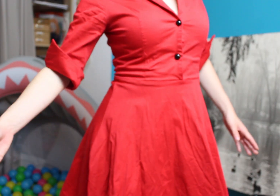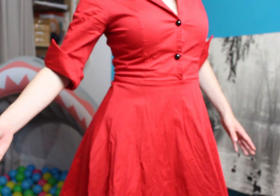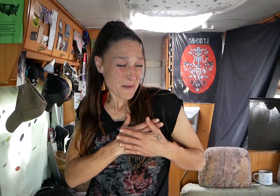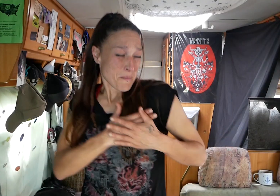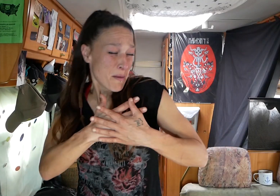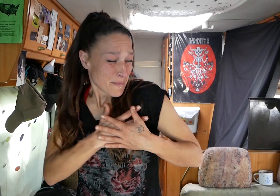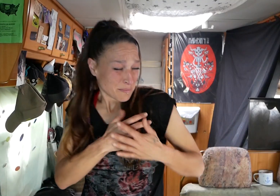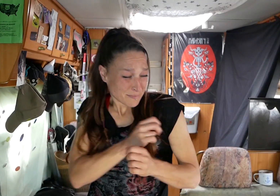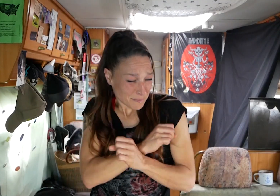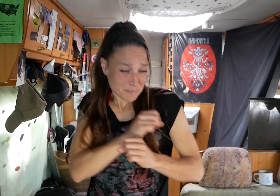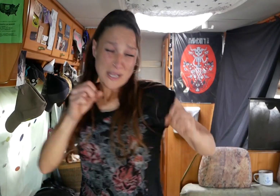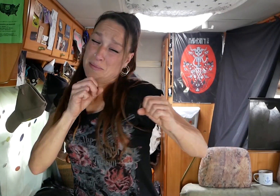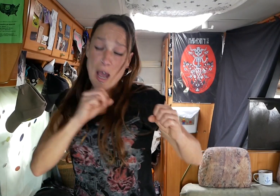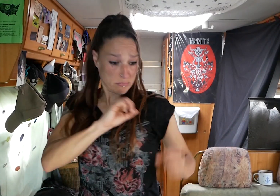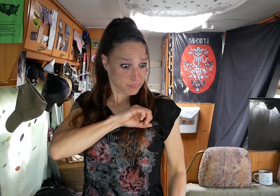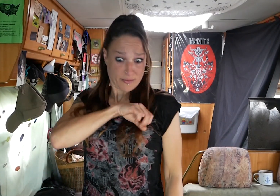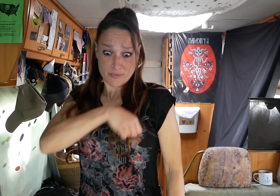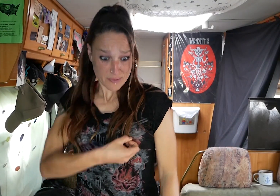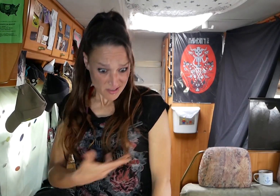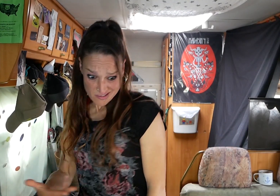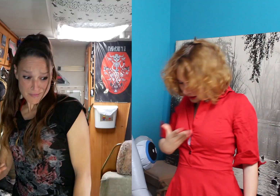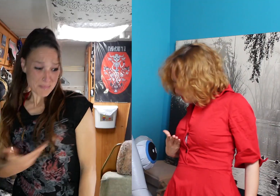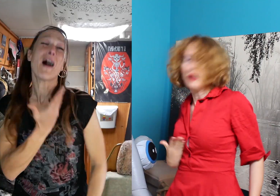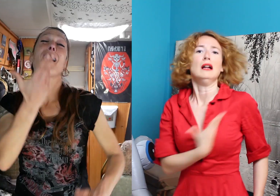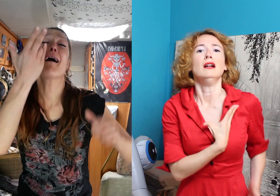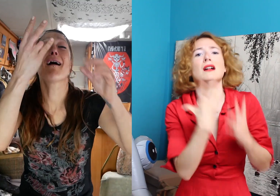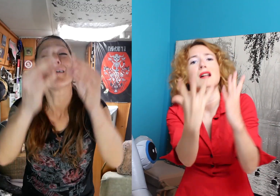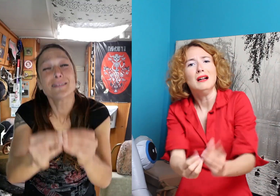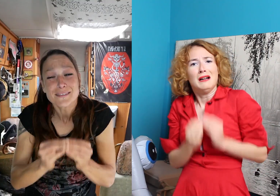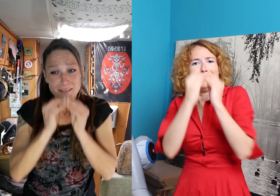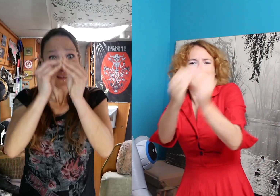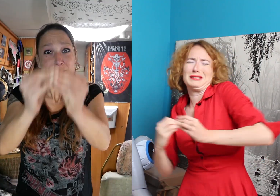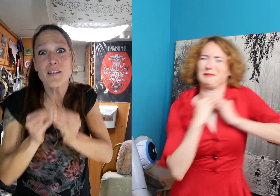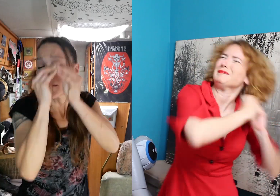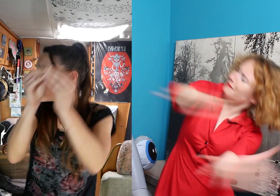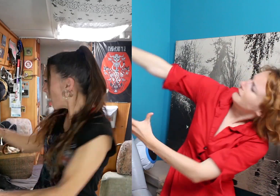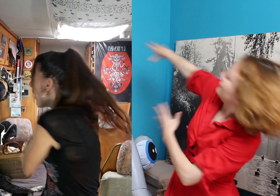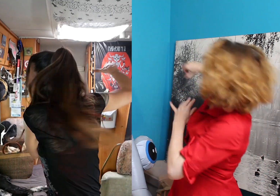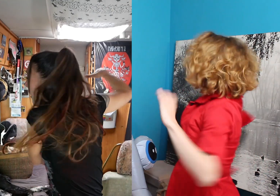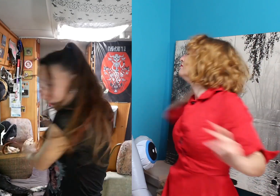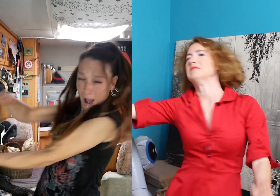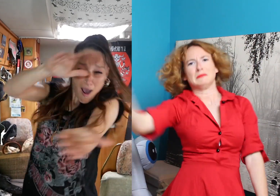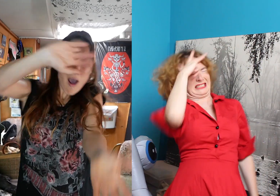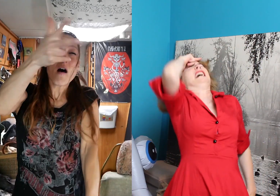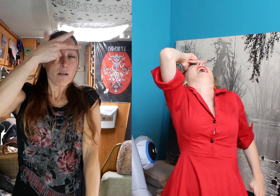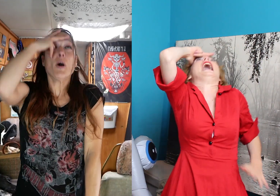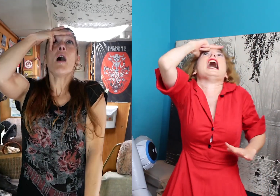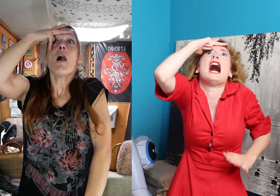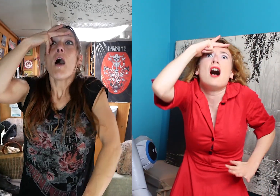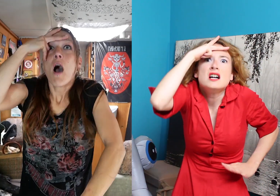Je sens des boumets de bang Agiter mon cœur blessé L'amour comme un boomerang Me revient des jours